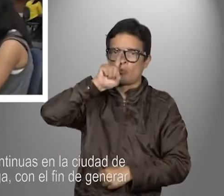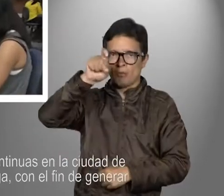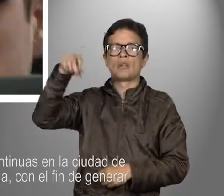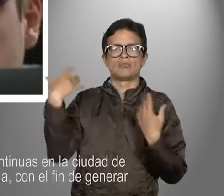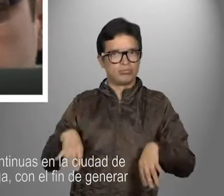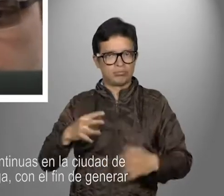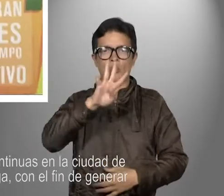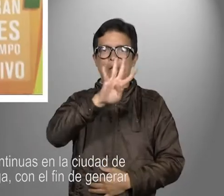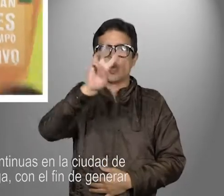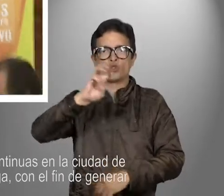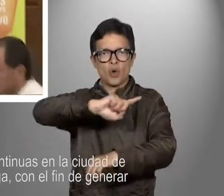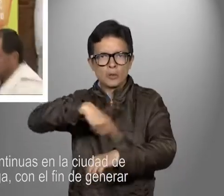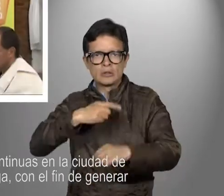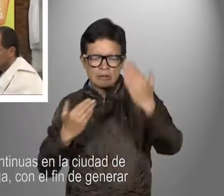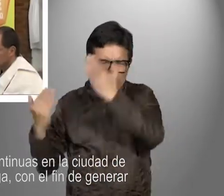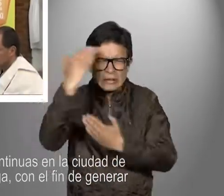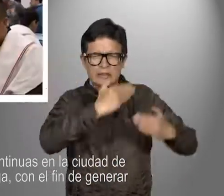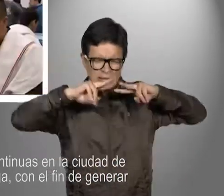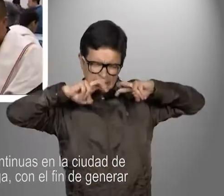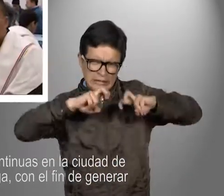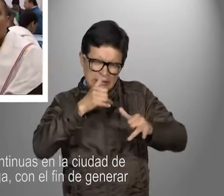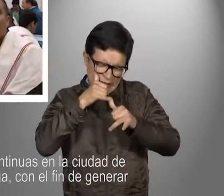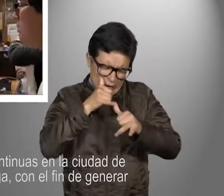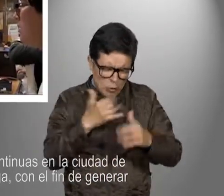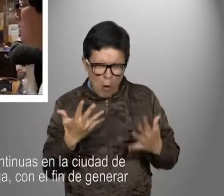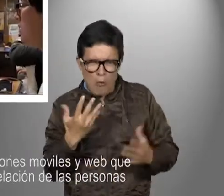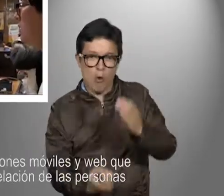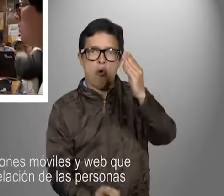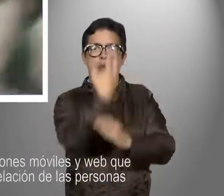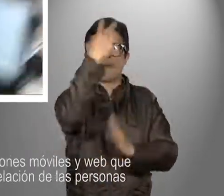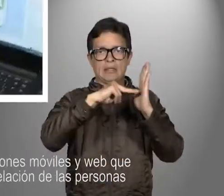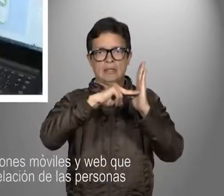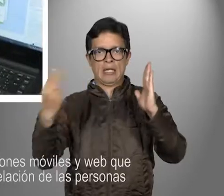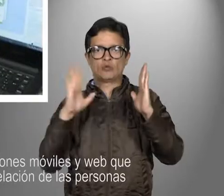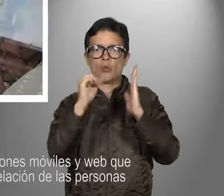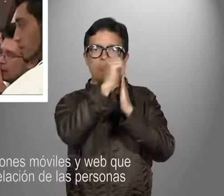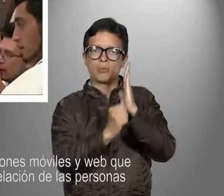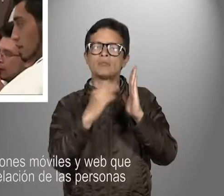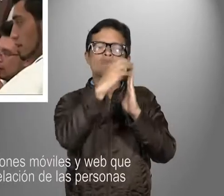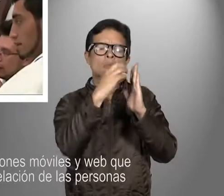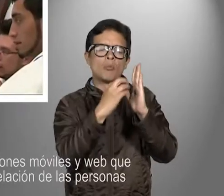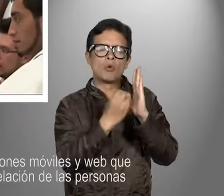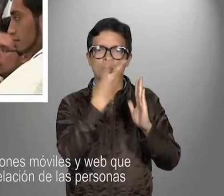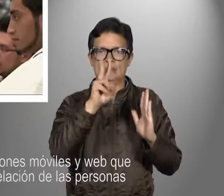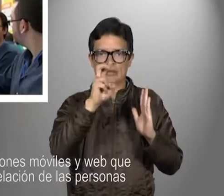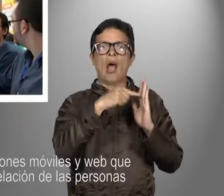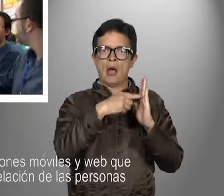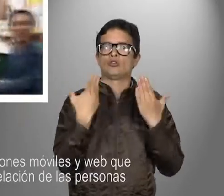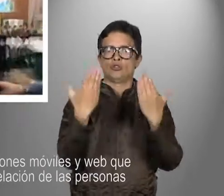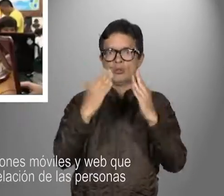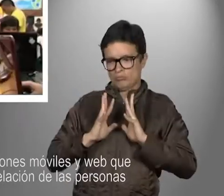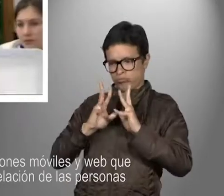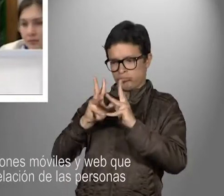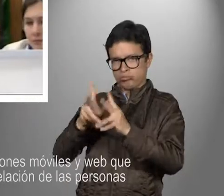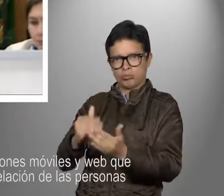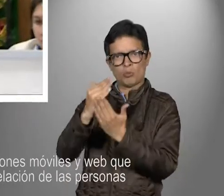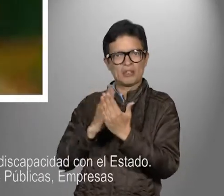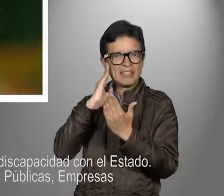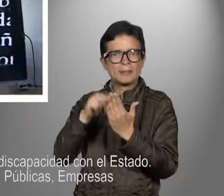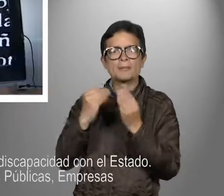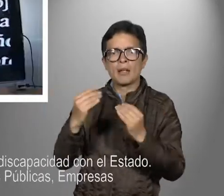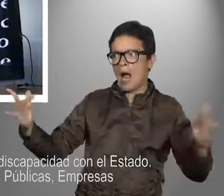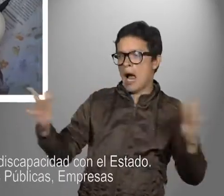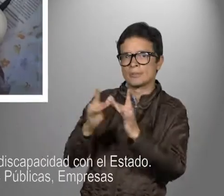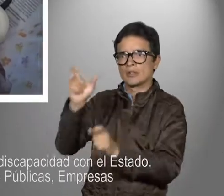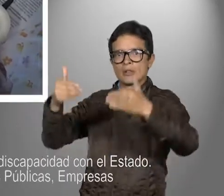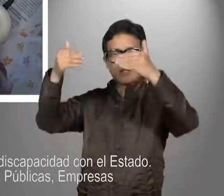horas continuas en la ciudad de Bucaramanga con el fin de generar siete aplicaciones móviles y web que faciliten la relación de las personas